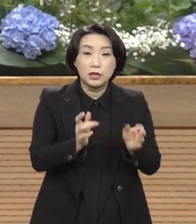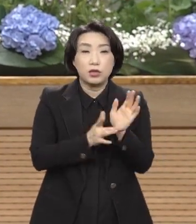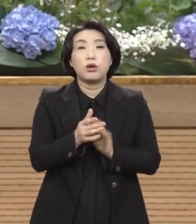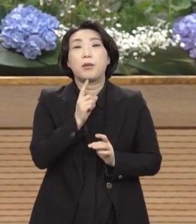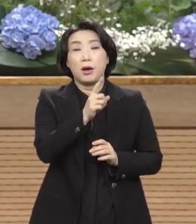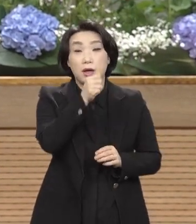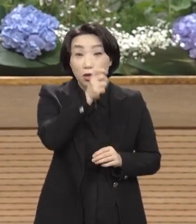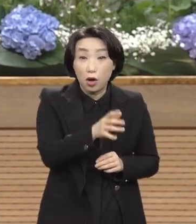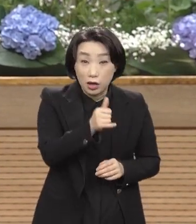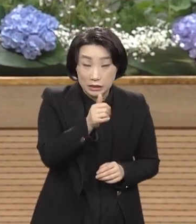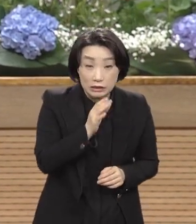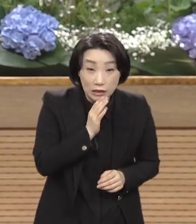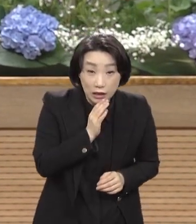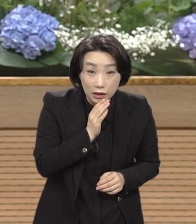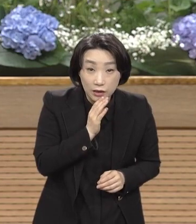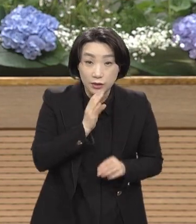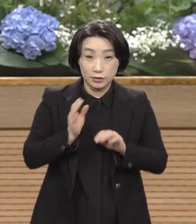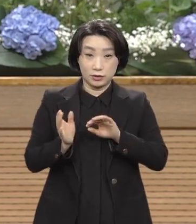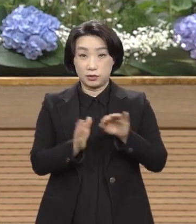거듭 그리고 죽어오셨어